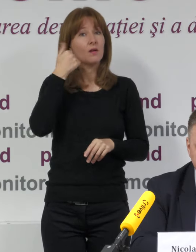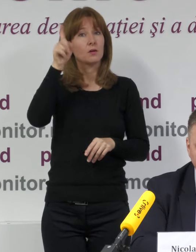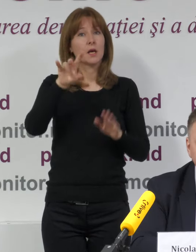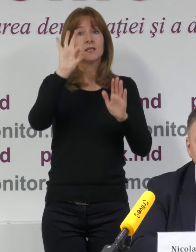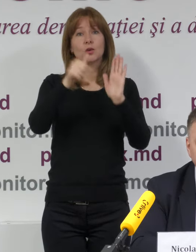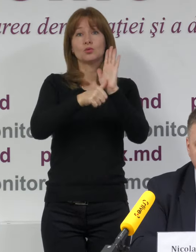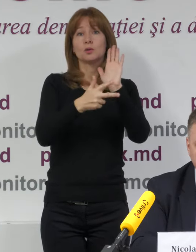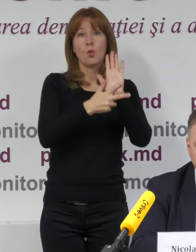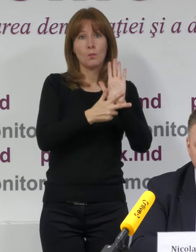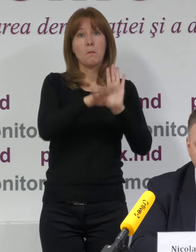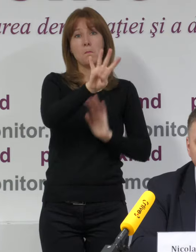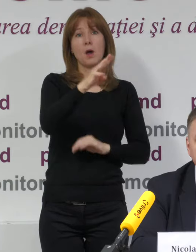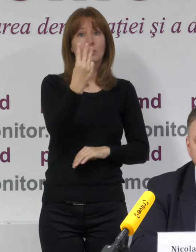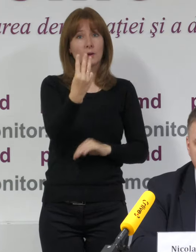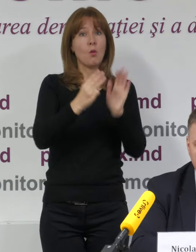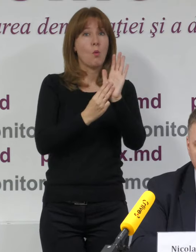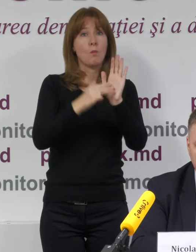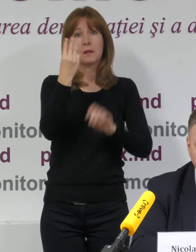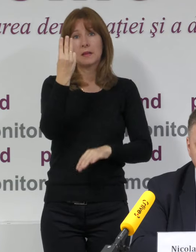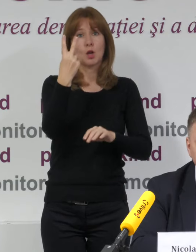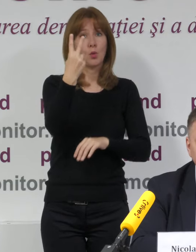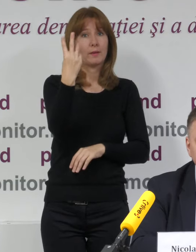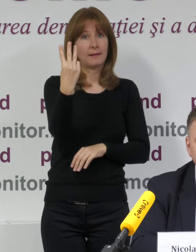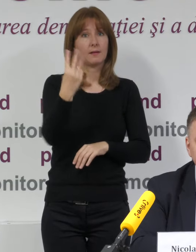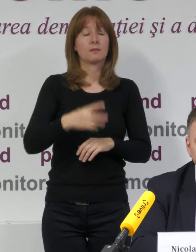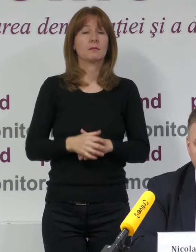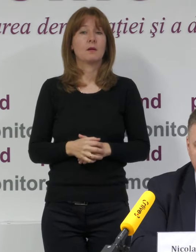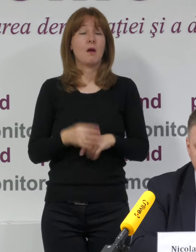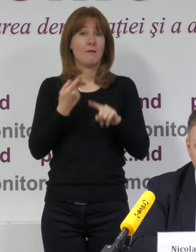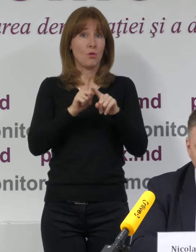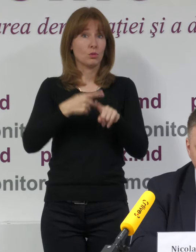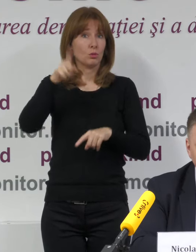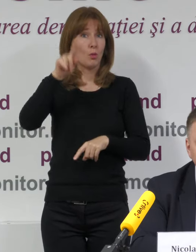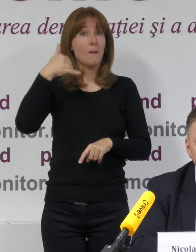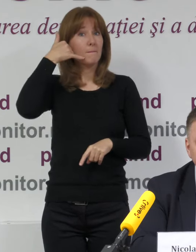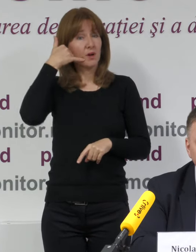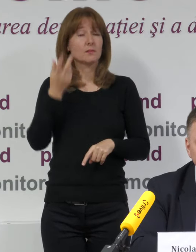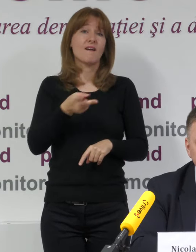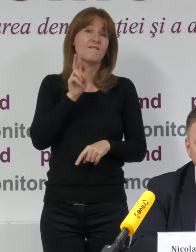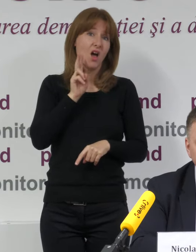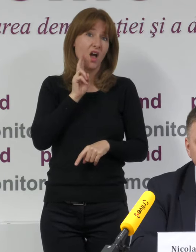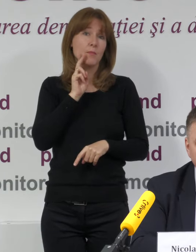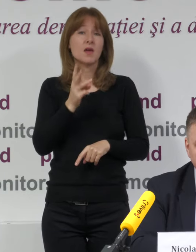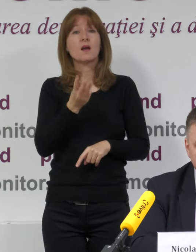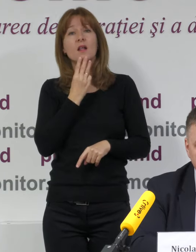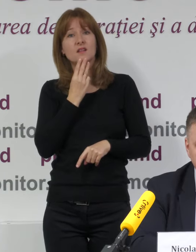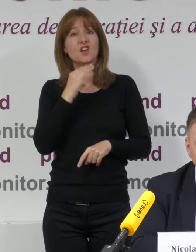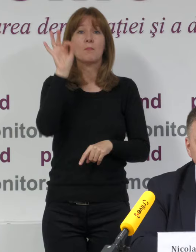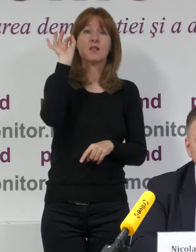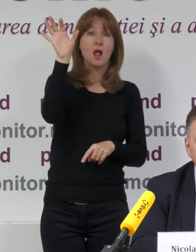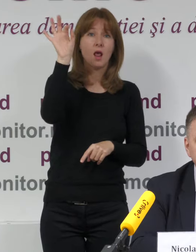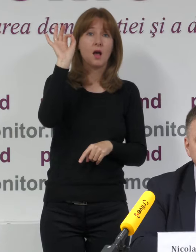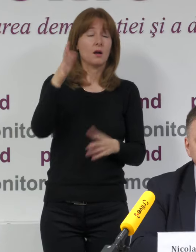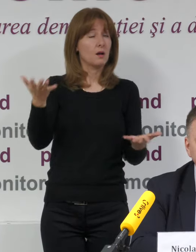068-43-83-23. La acest număr ne găsiți pe Viber, Telegram, WhatsApp. Vă rog să ne